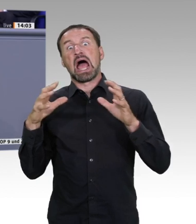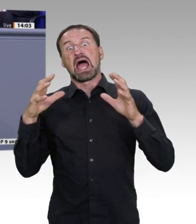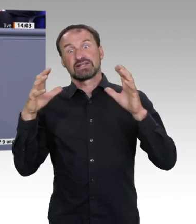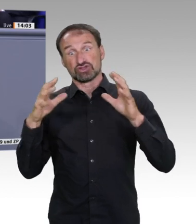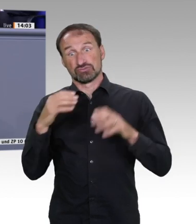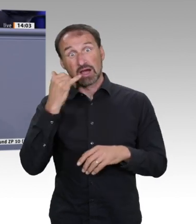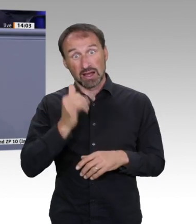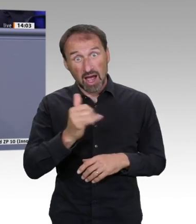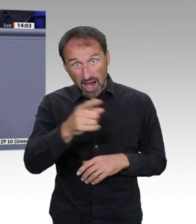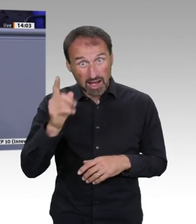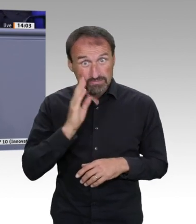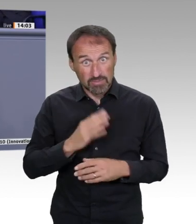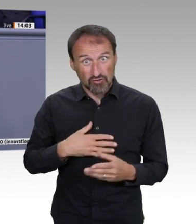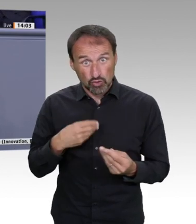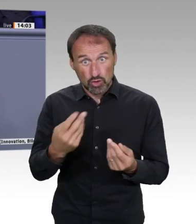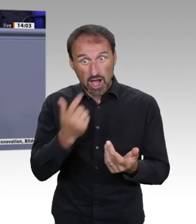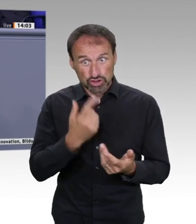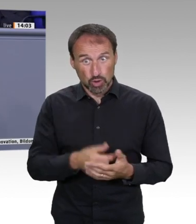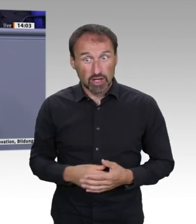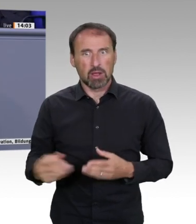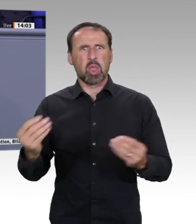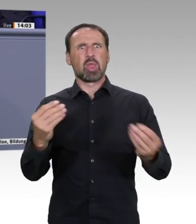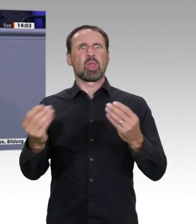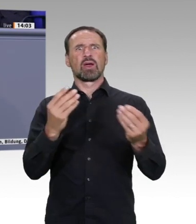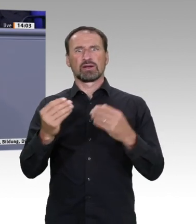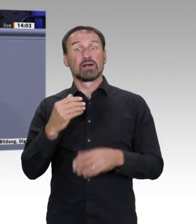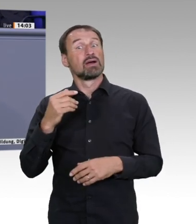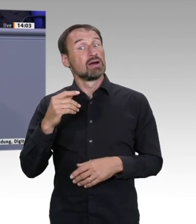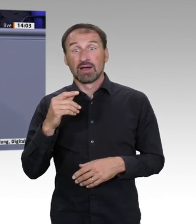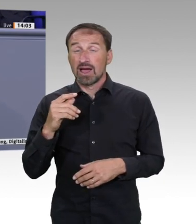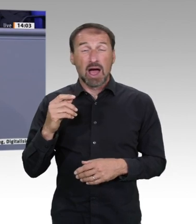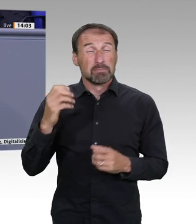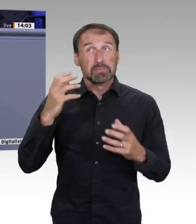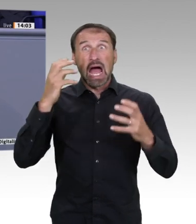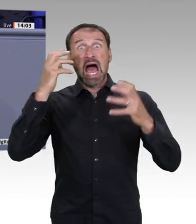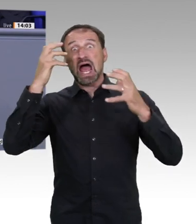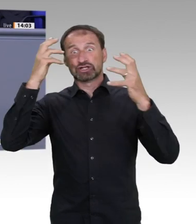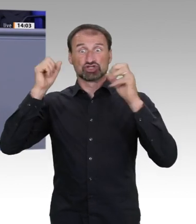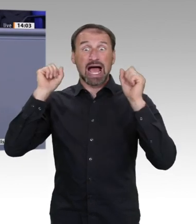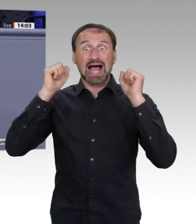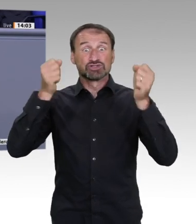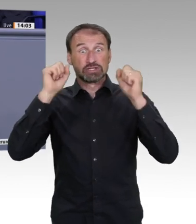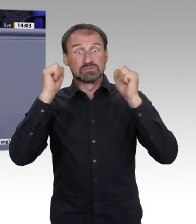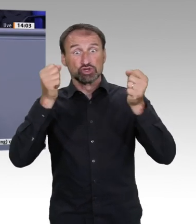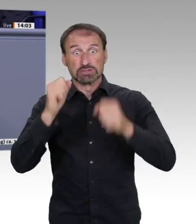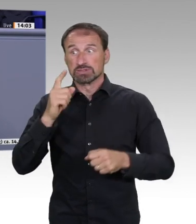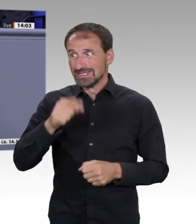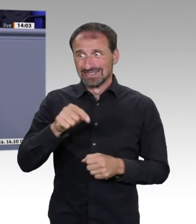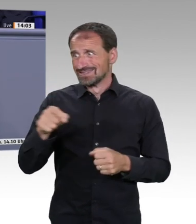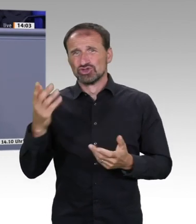Generationen gestalten können. Wir haben bereits mehrfach gehört heute, dass Bildung der Schlüssel für ein